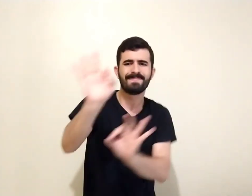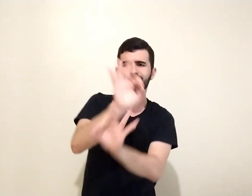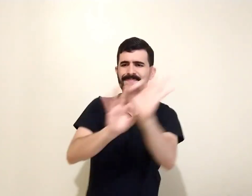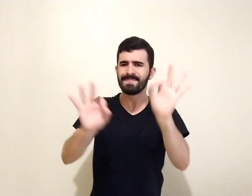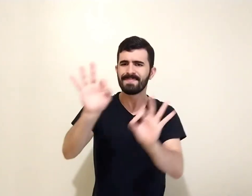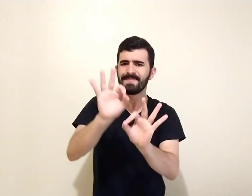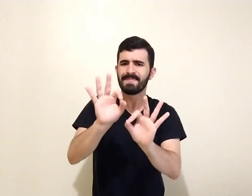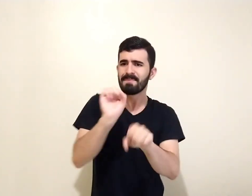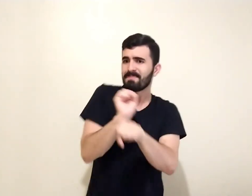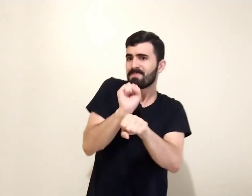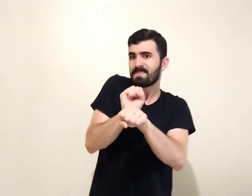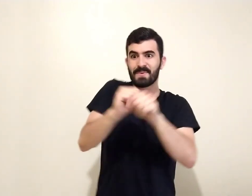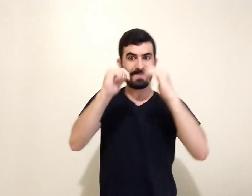minha vinha e não fiz?